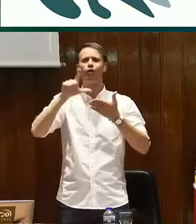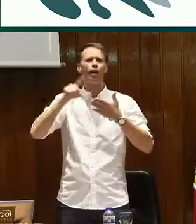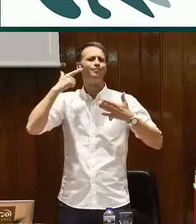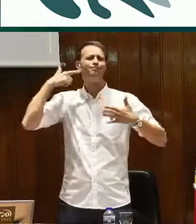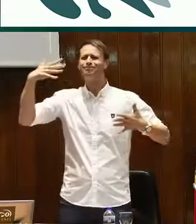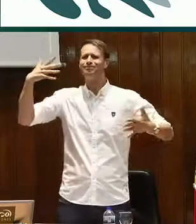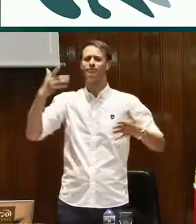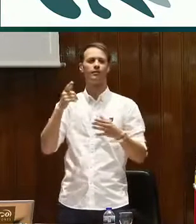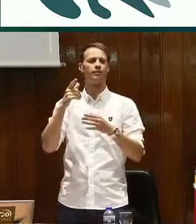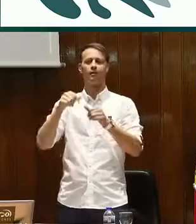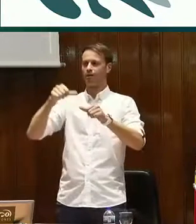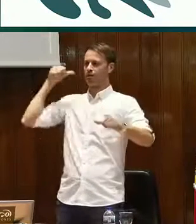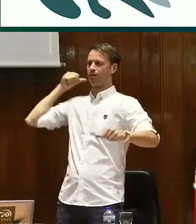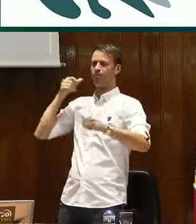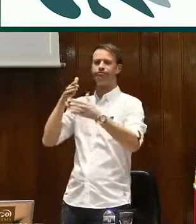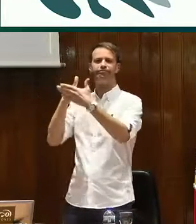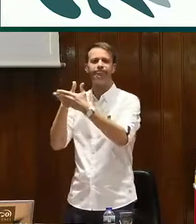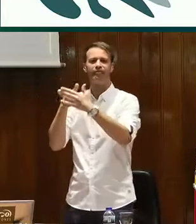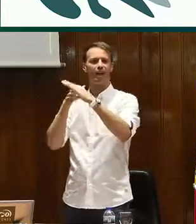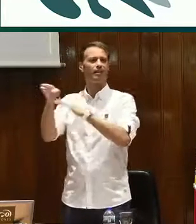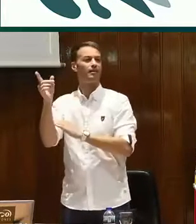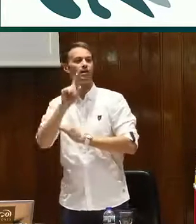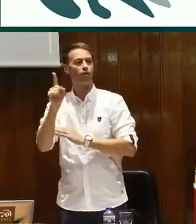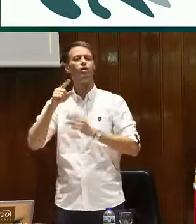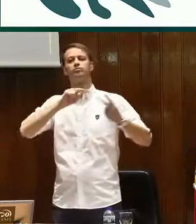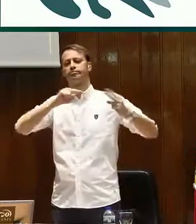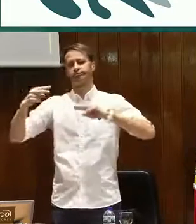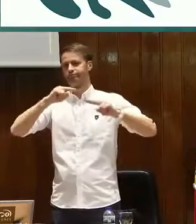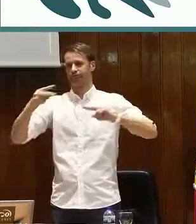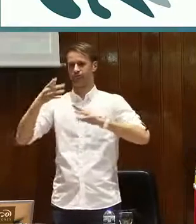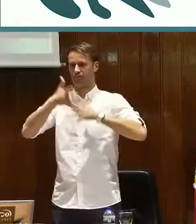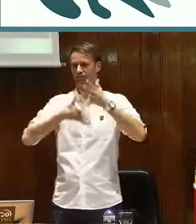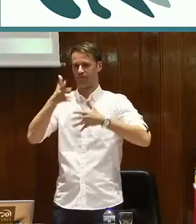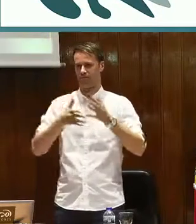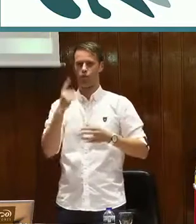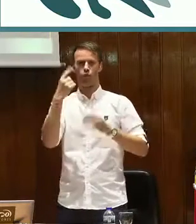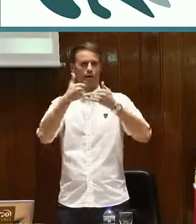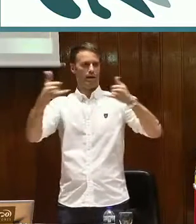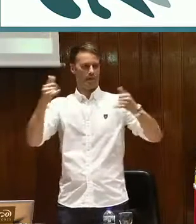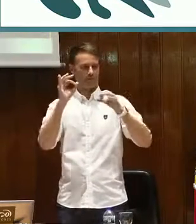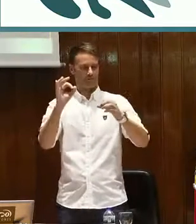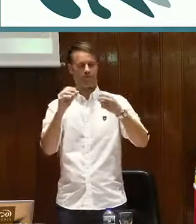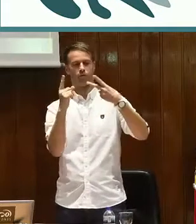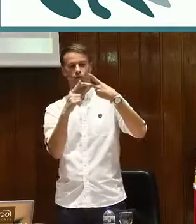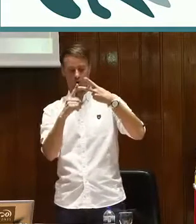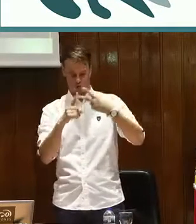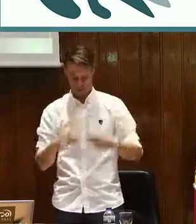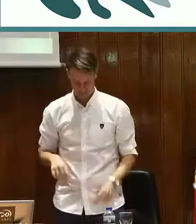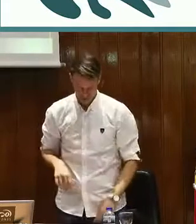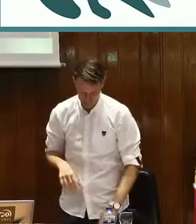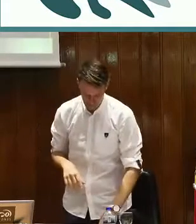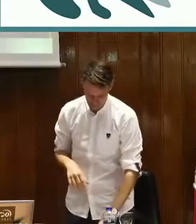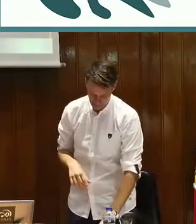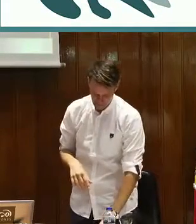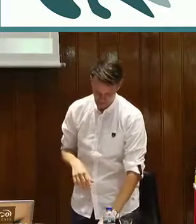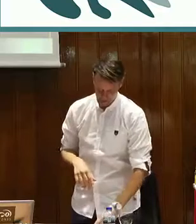cuentos de Navidad, son clásicos de la literatura que siempre han sido inaccesibles para nosotros. Entonces